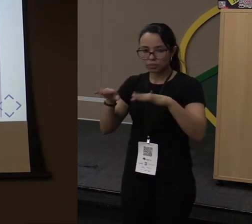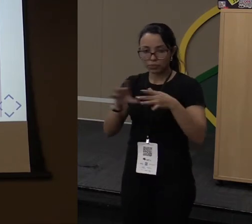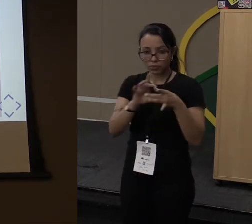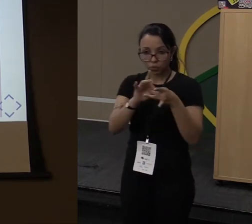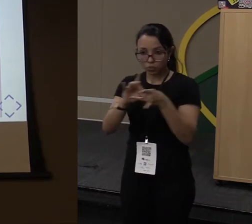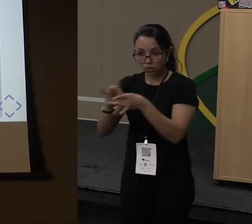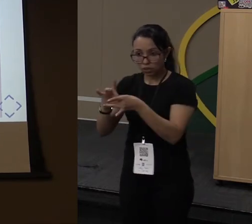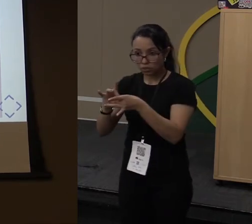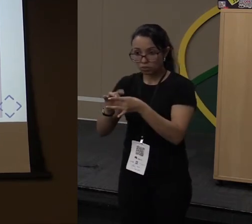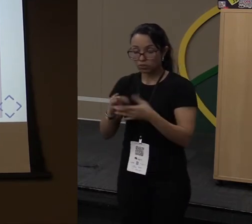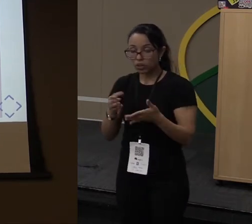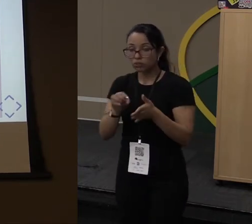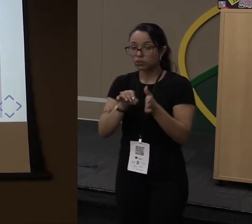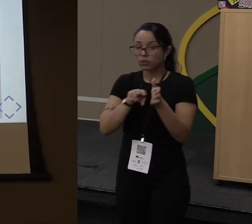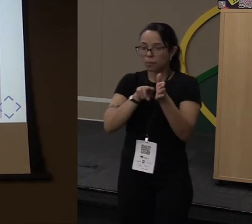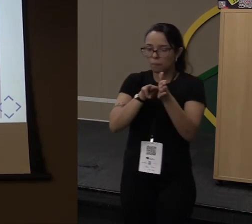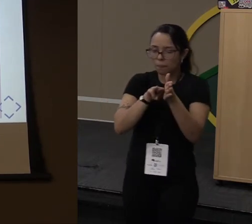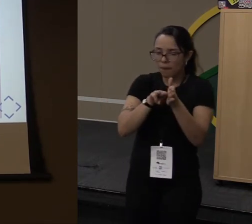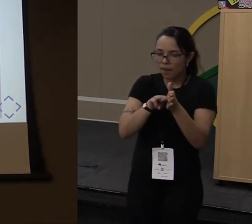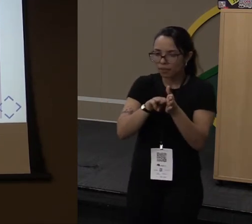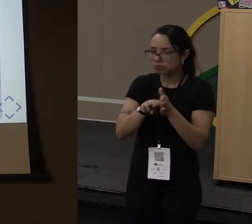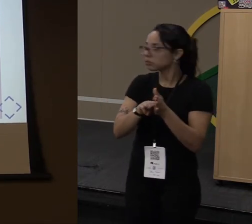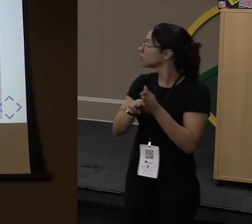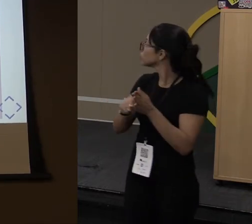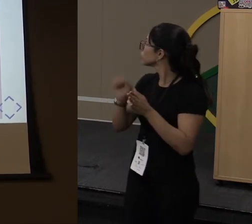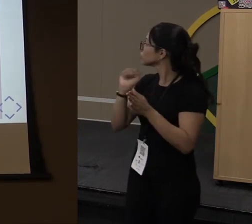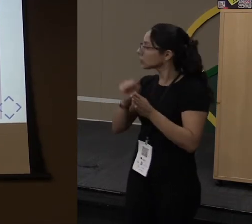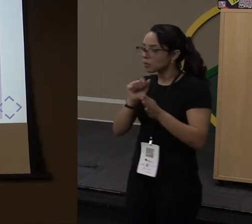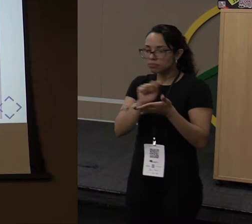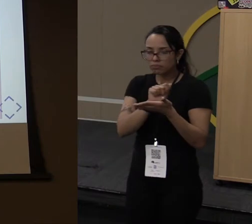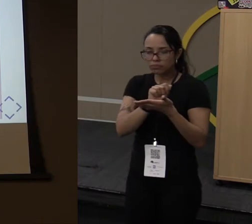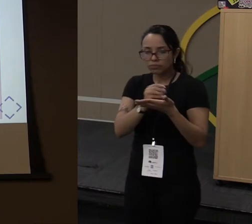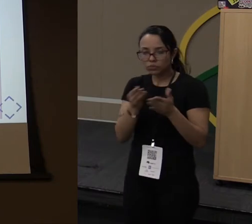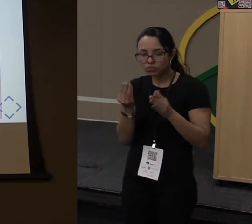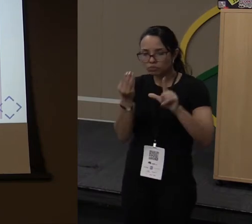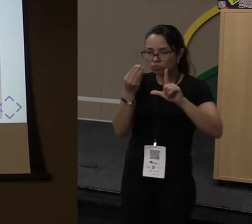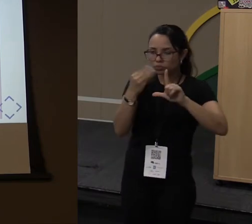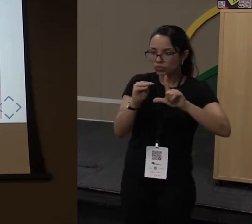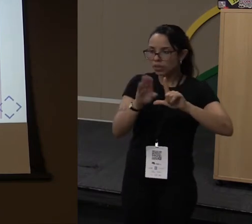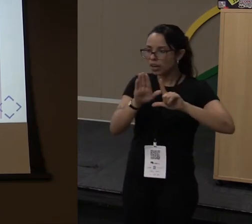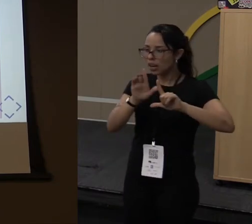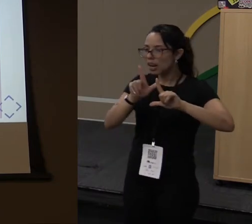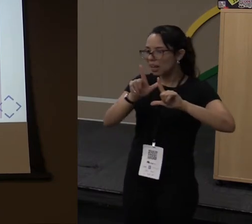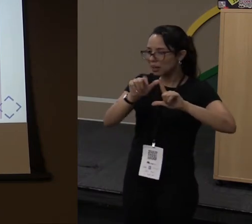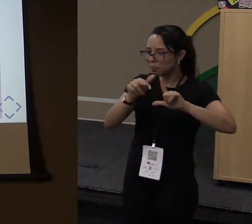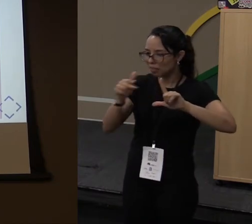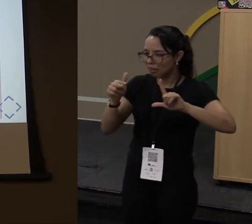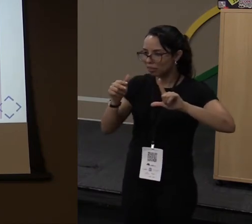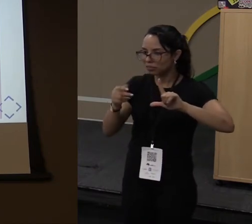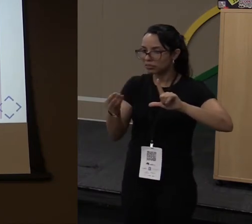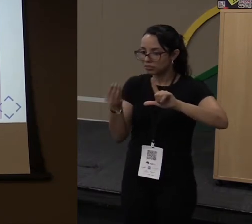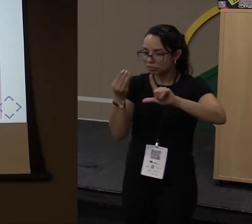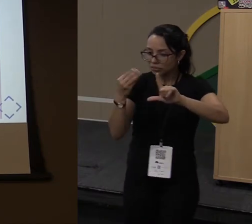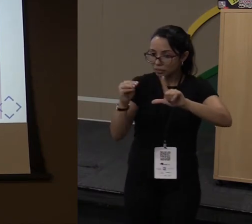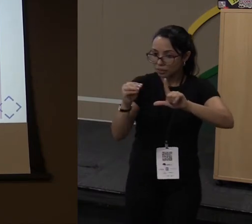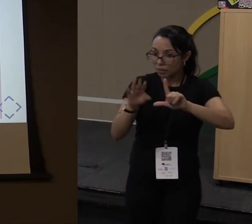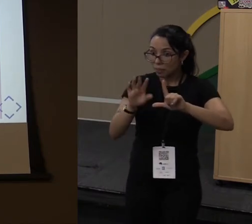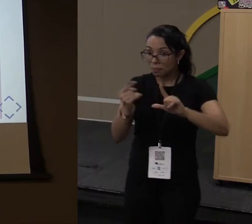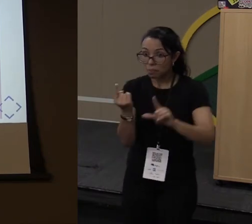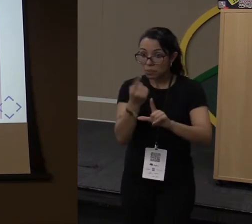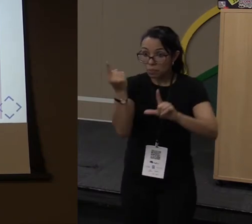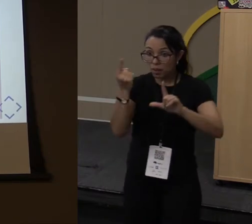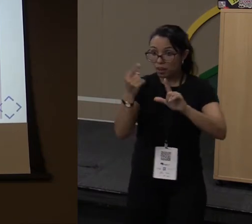o método Compose, que eu poderia dar um Apply, passar uma Lambda e falar. E de Compose, eu estou passando essa outra função, porque depois que a primeira